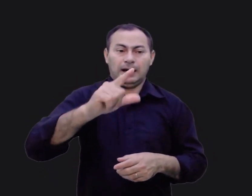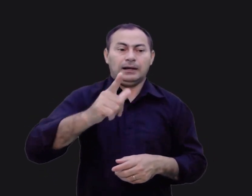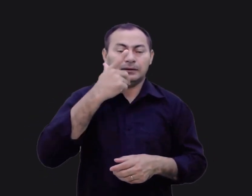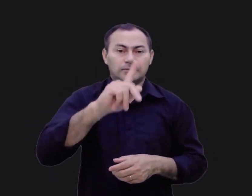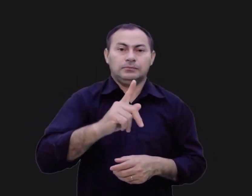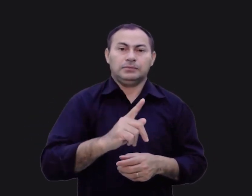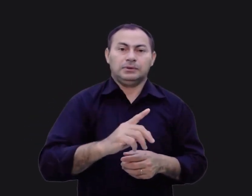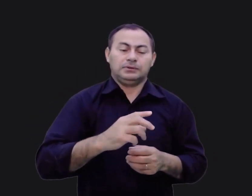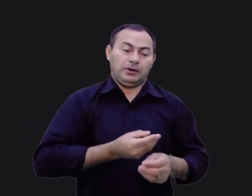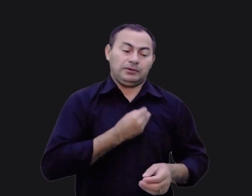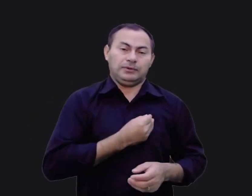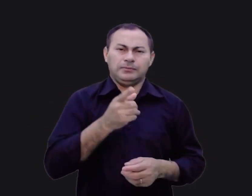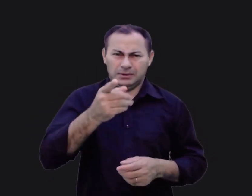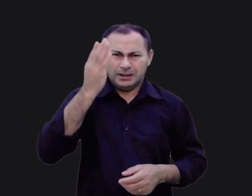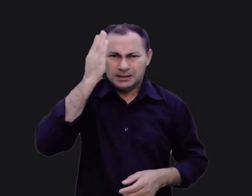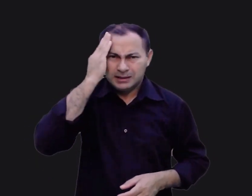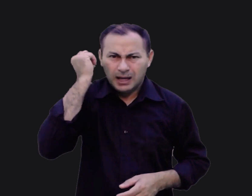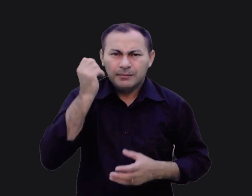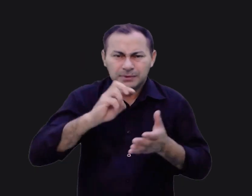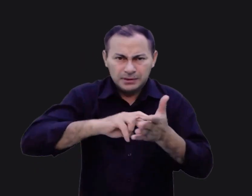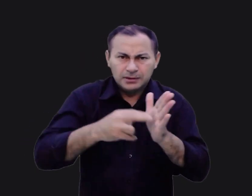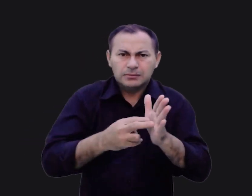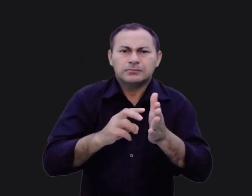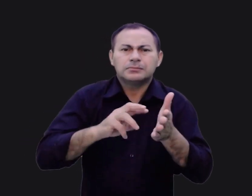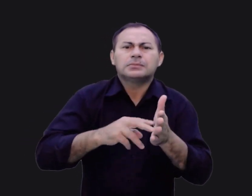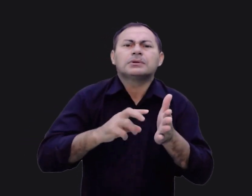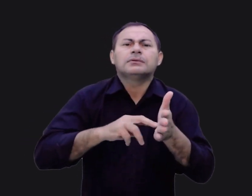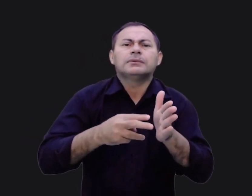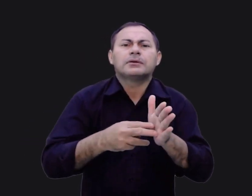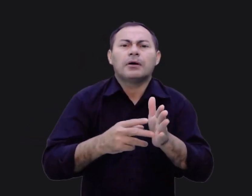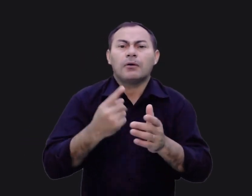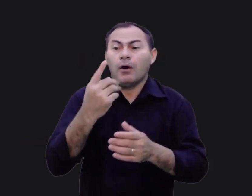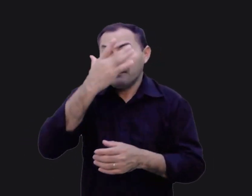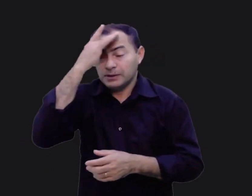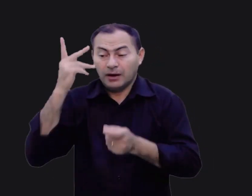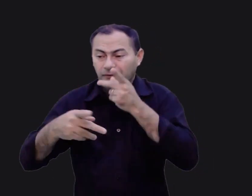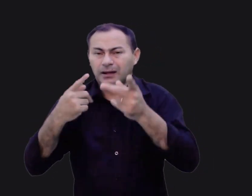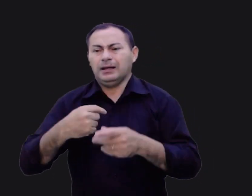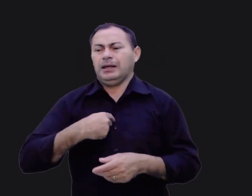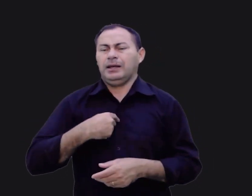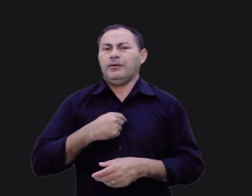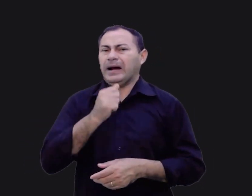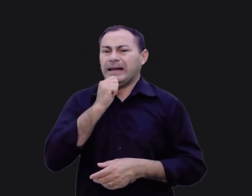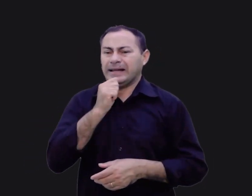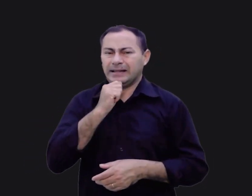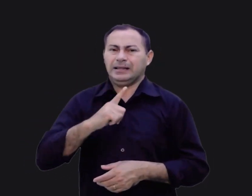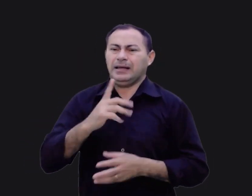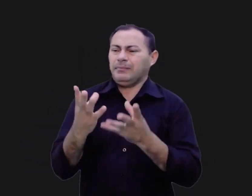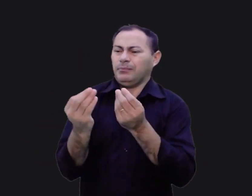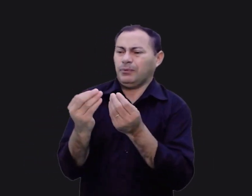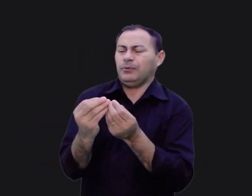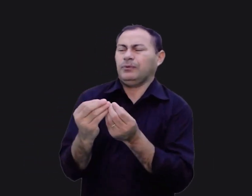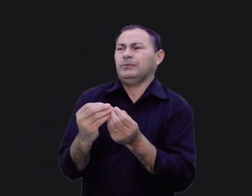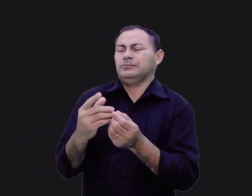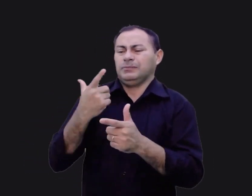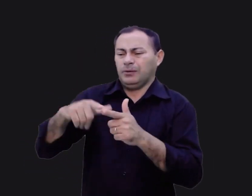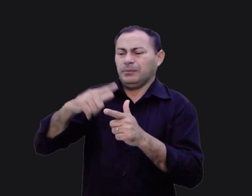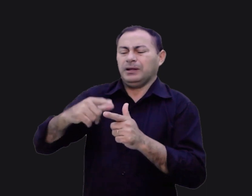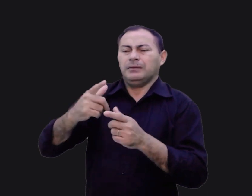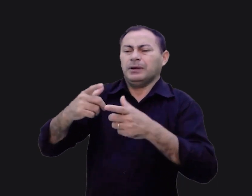conquistaram em suas vidas. Você sabe o elas querem dizer com isso? Quando as pessoas dizem Ah, eu ainda tenho muita Canaã para